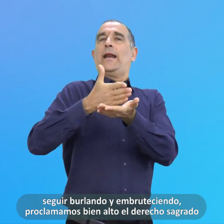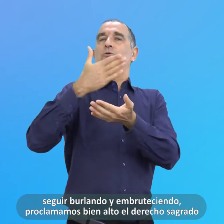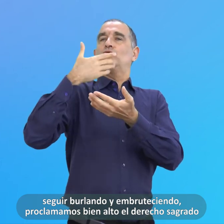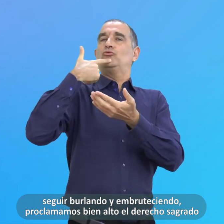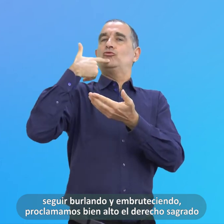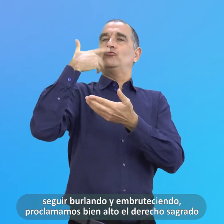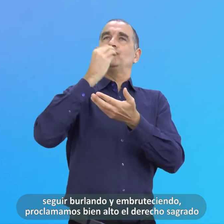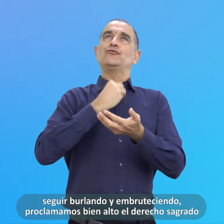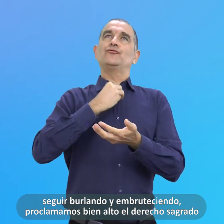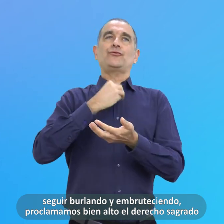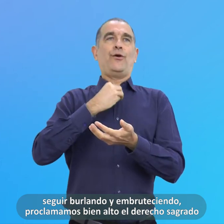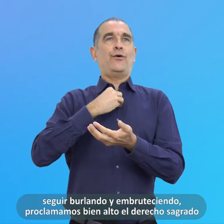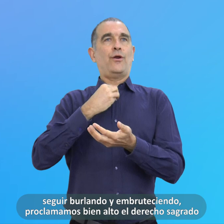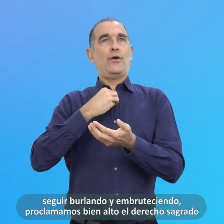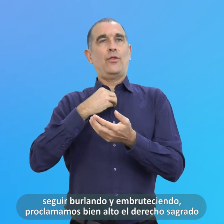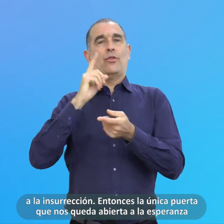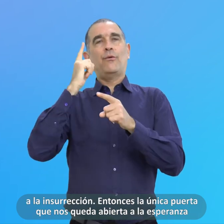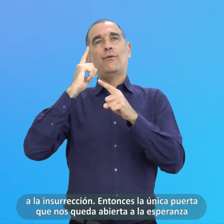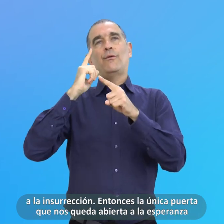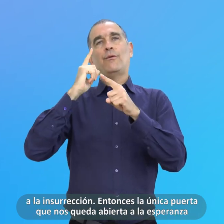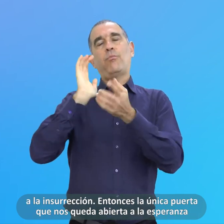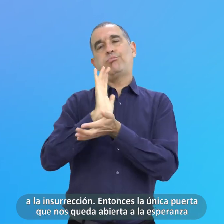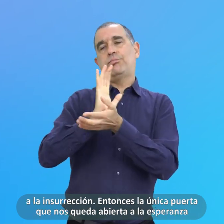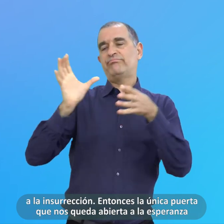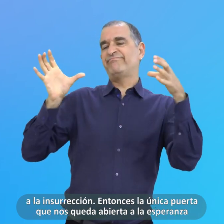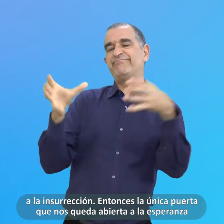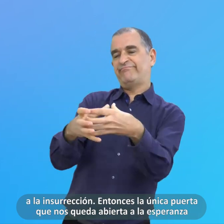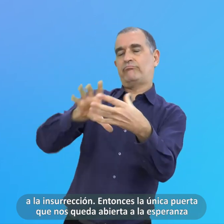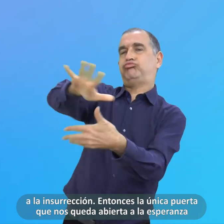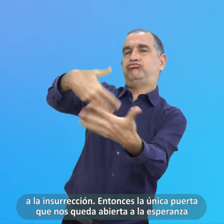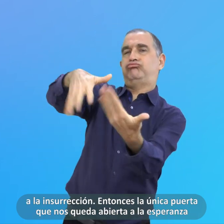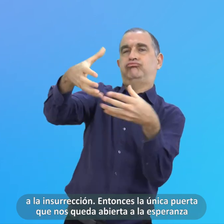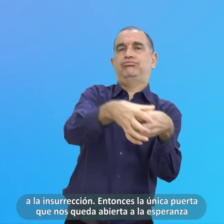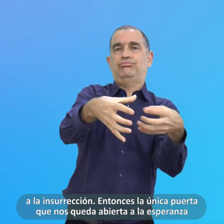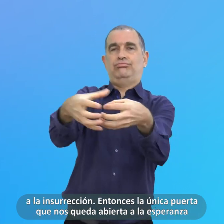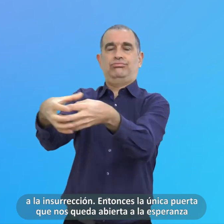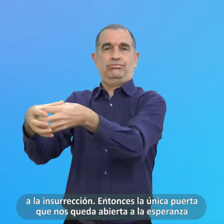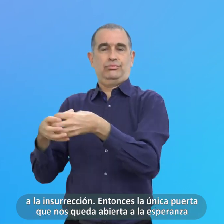Entonces La Única Puerta Que Nos Queda Abierta A La Esperanza